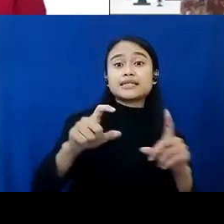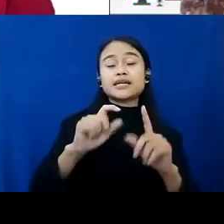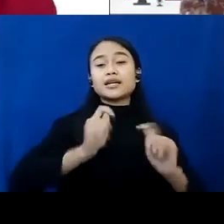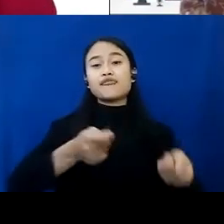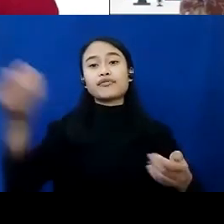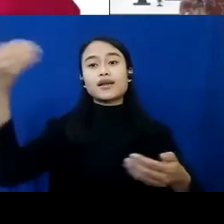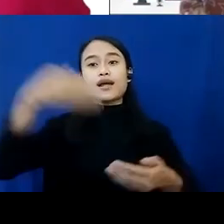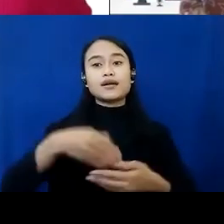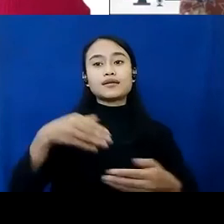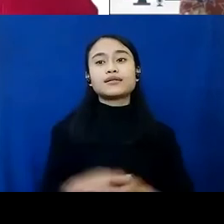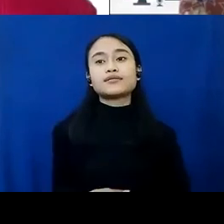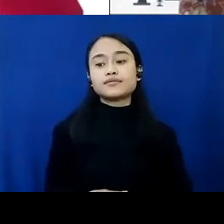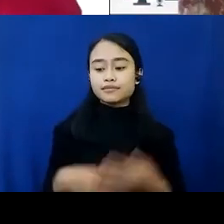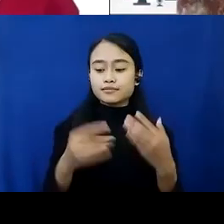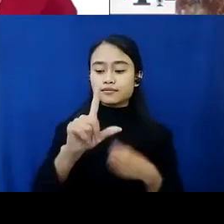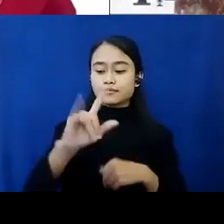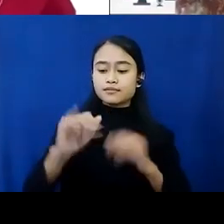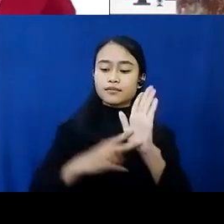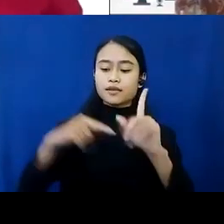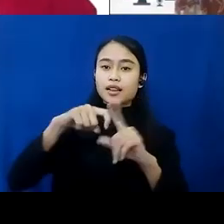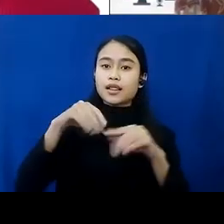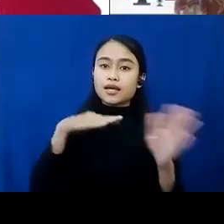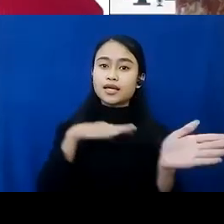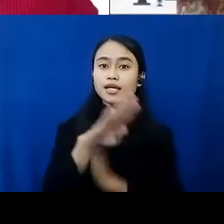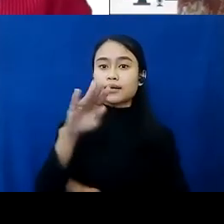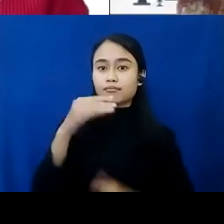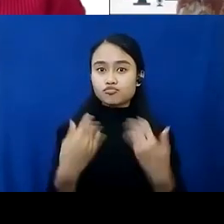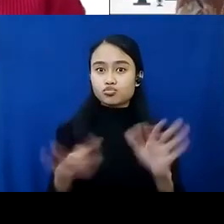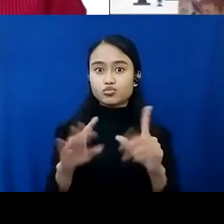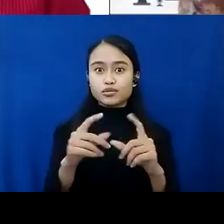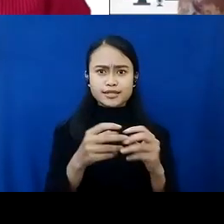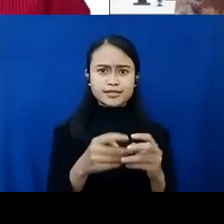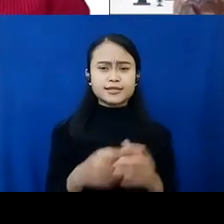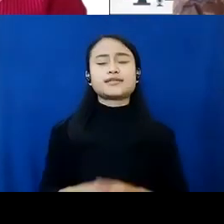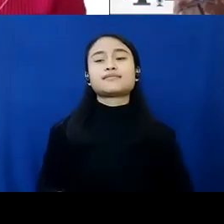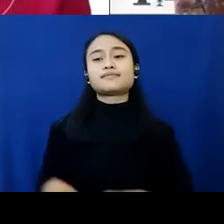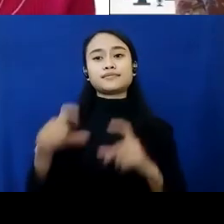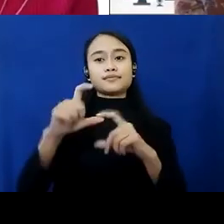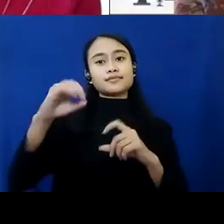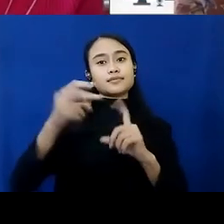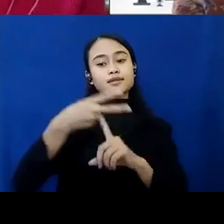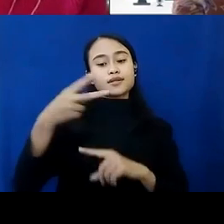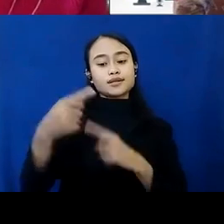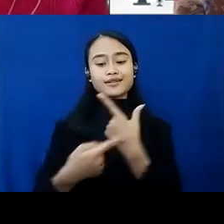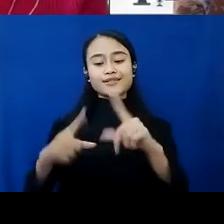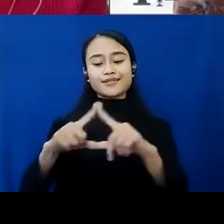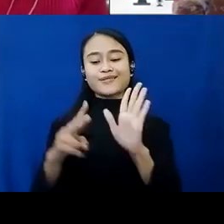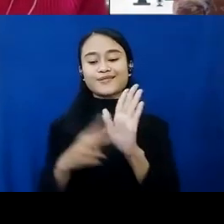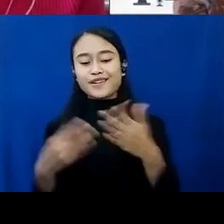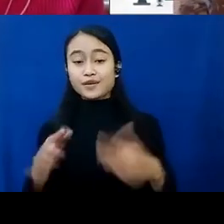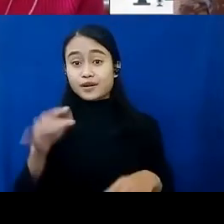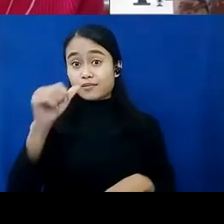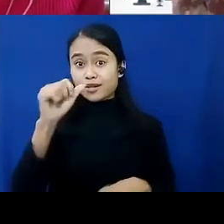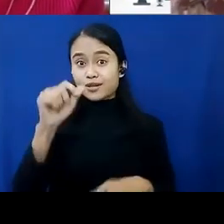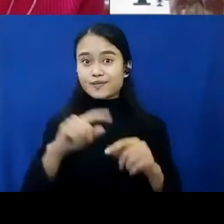disampaikan linknya di kolom chat oleh panitia oke bang sovian saya lihat barusan sudah minum jadi sudah siap untuk pertanyaan